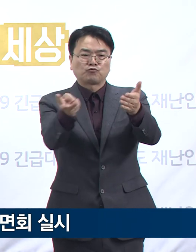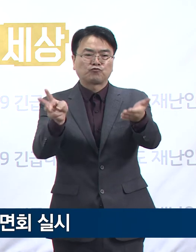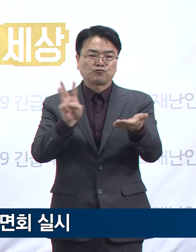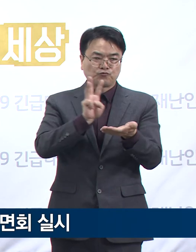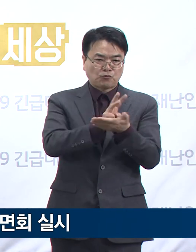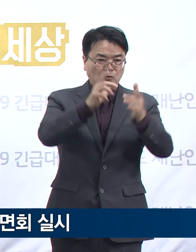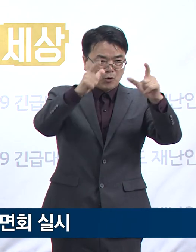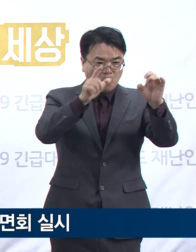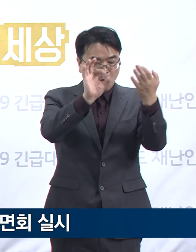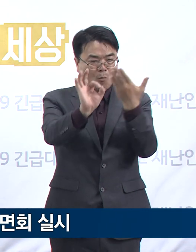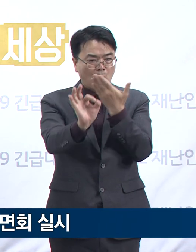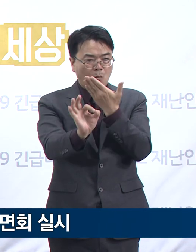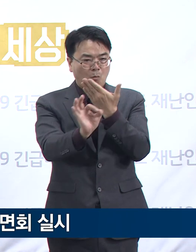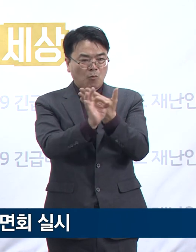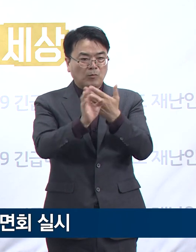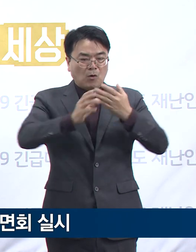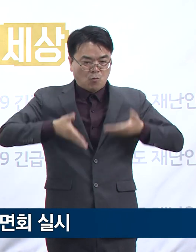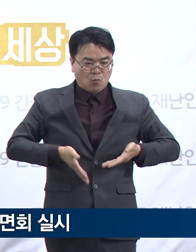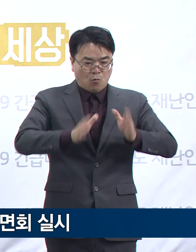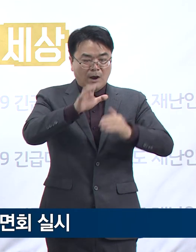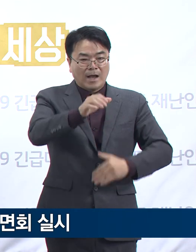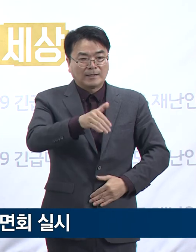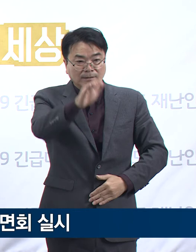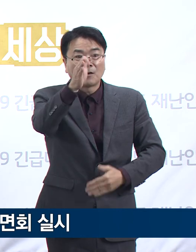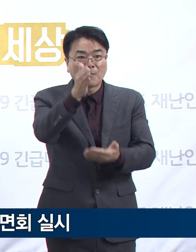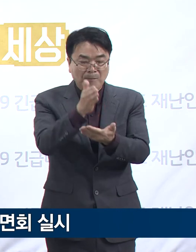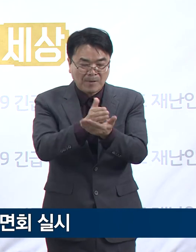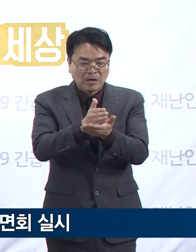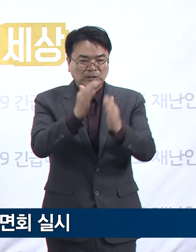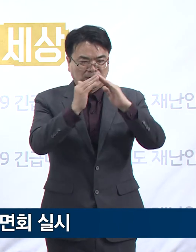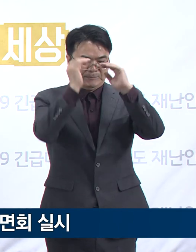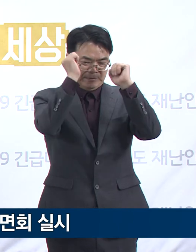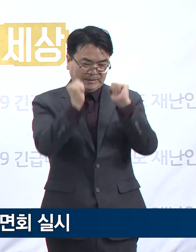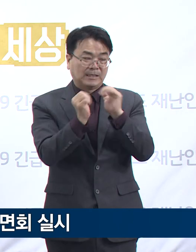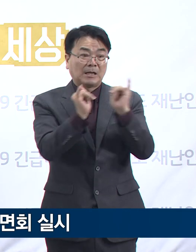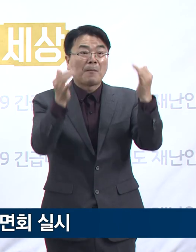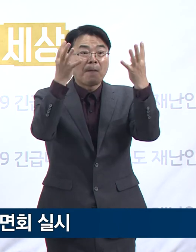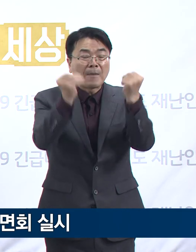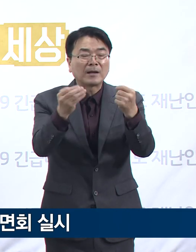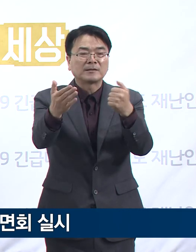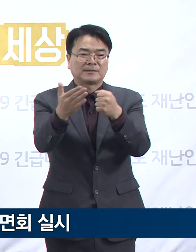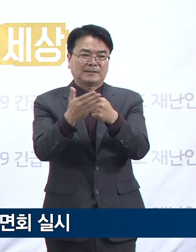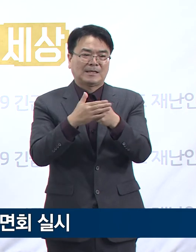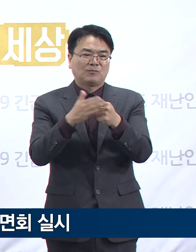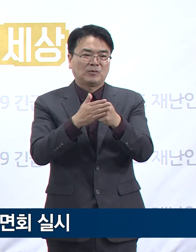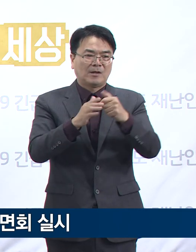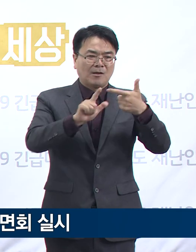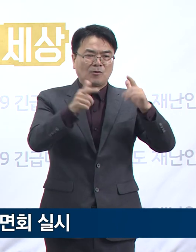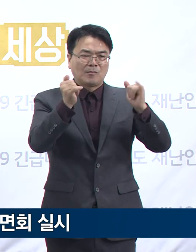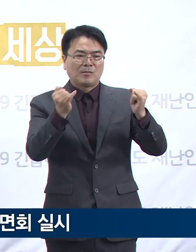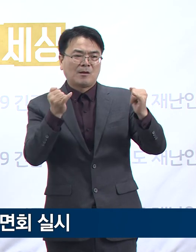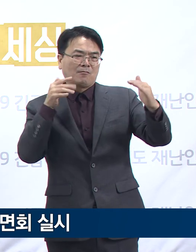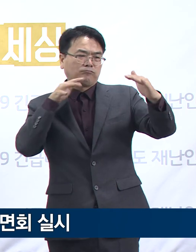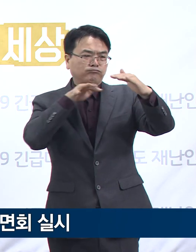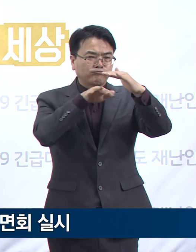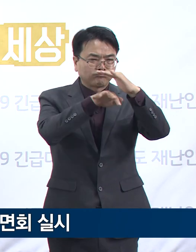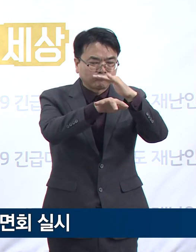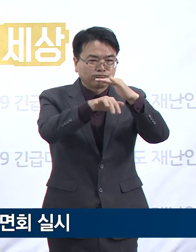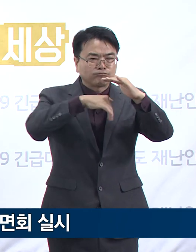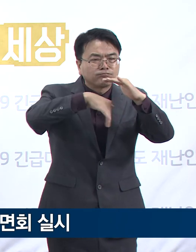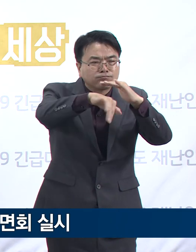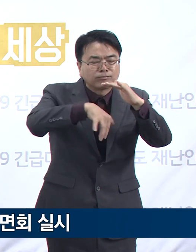경우 귀성길에 오르지 않고 집에 머무는 분도 많을 것입니다. 이에 다중이용시설을 이용해다는 밀짚도 상승과